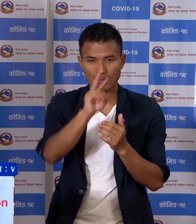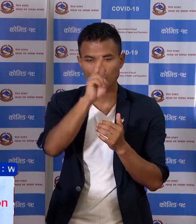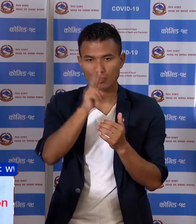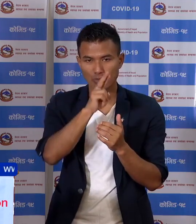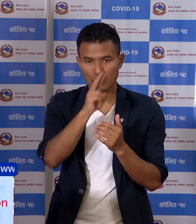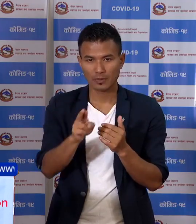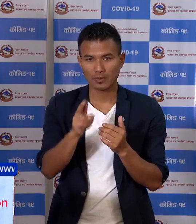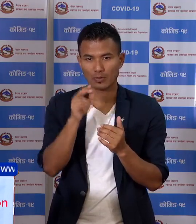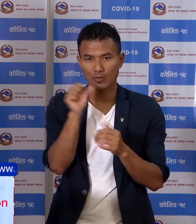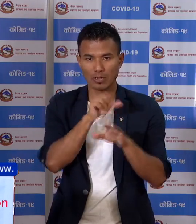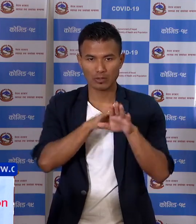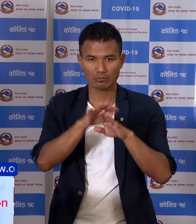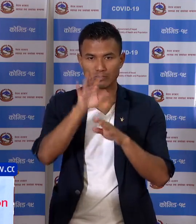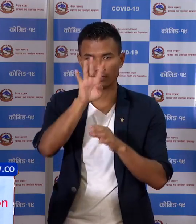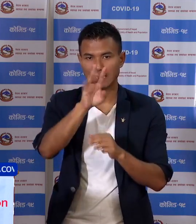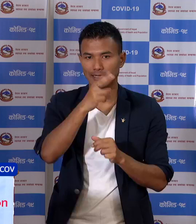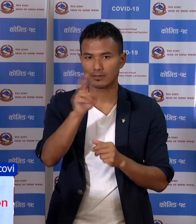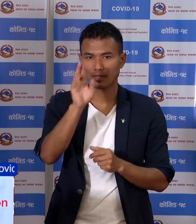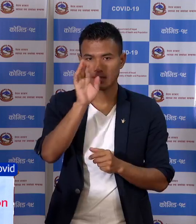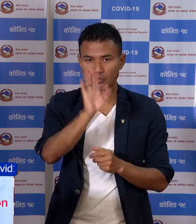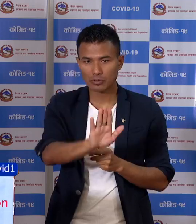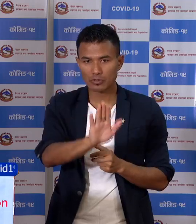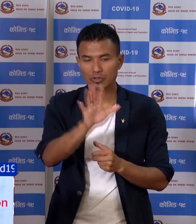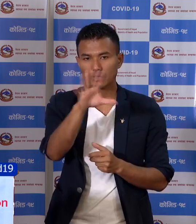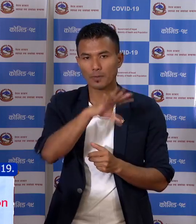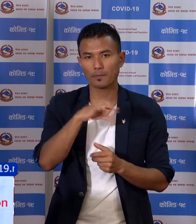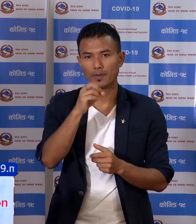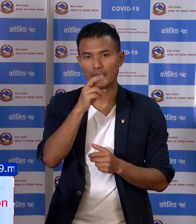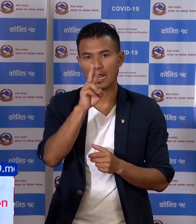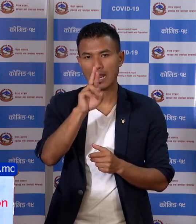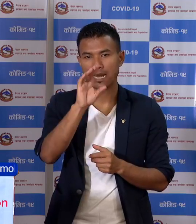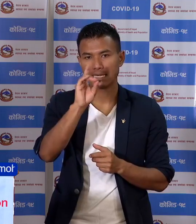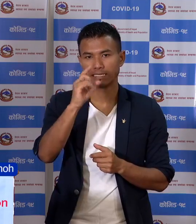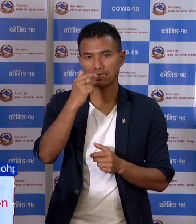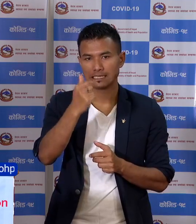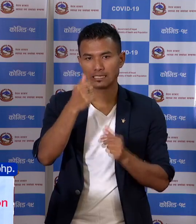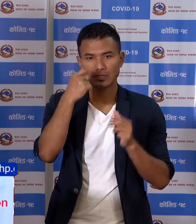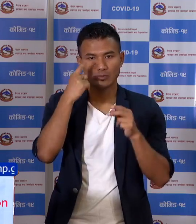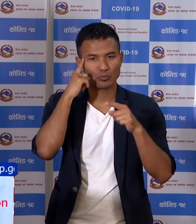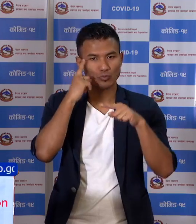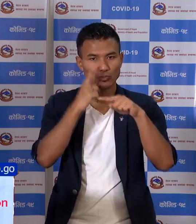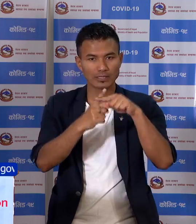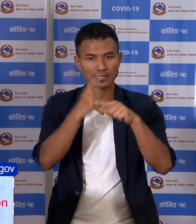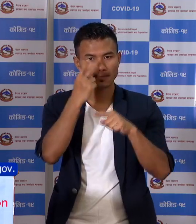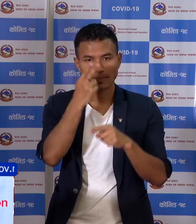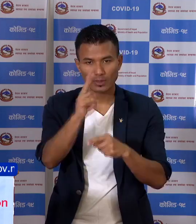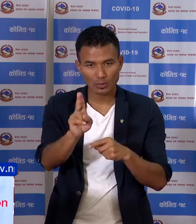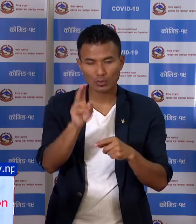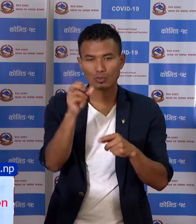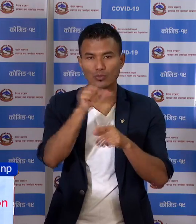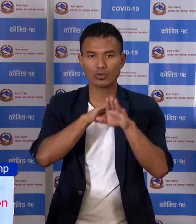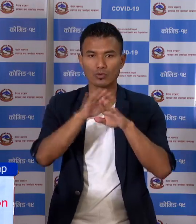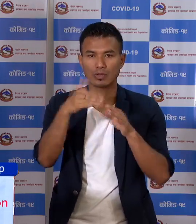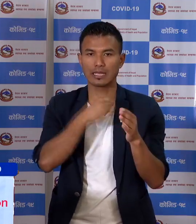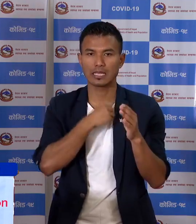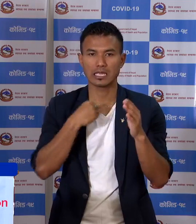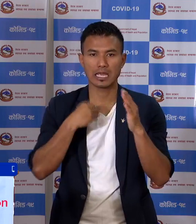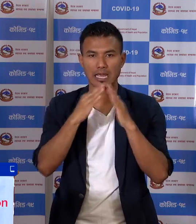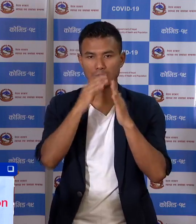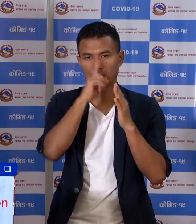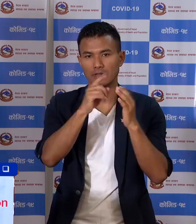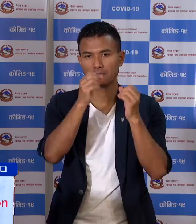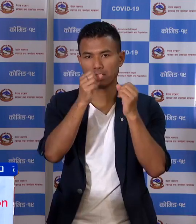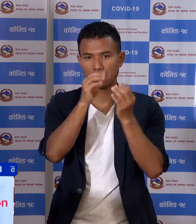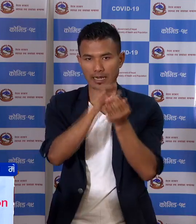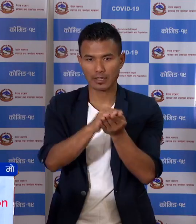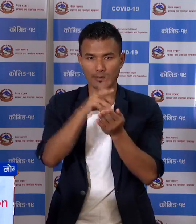वहारू 4 जाना हुनों छा वहारू सबय आडिटीव पोजिटीव हुनों थे हो र वहारू लाई आईसोलेशन मा राखे को